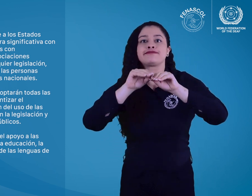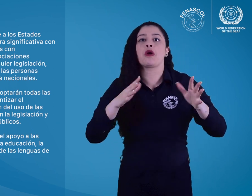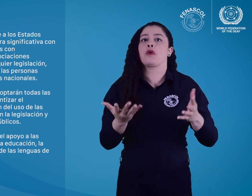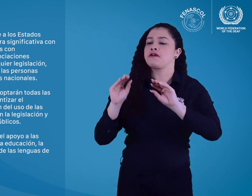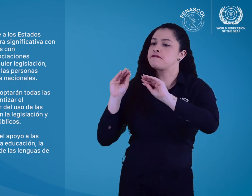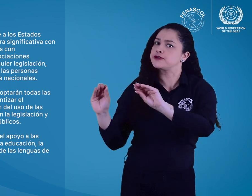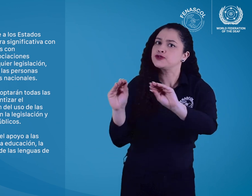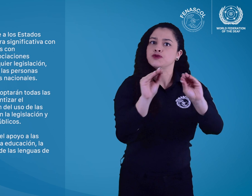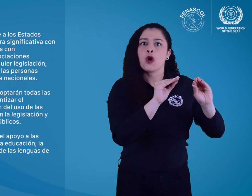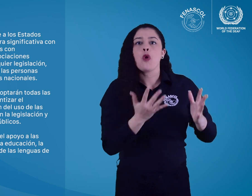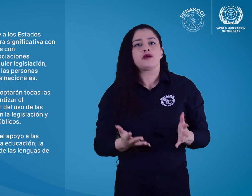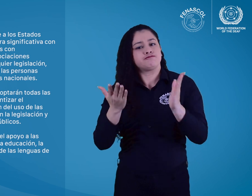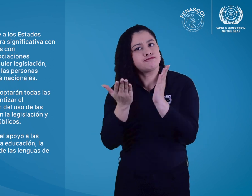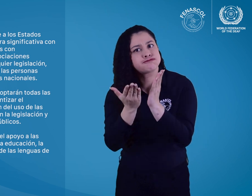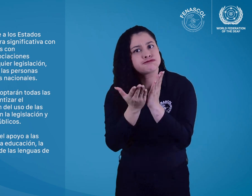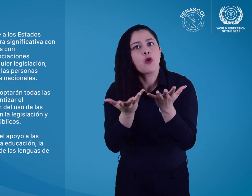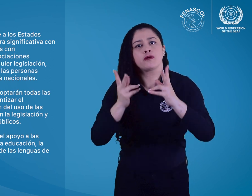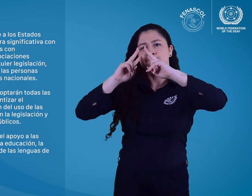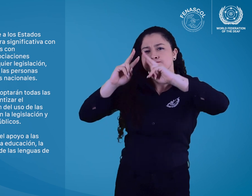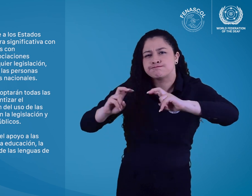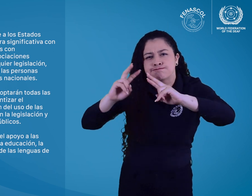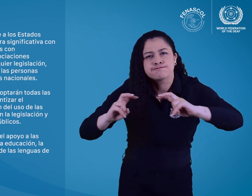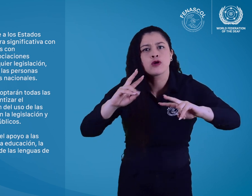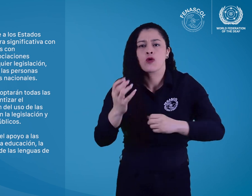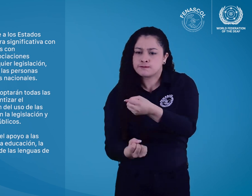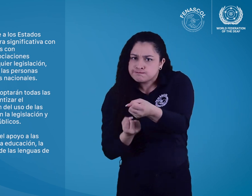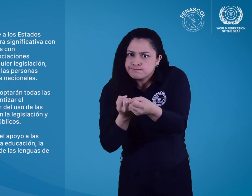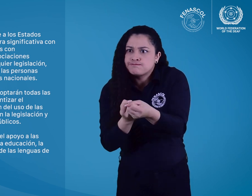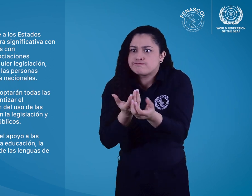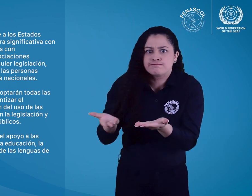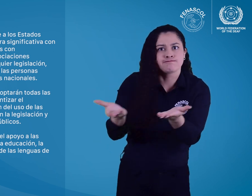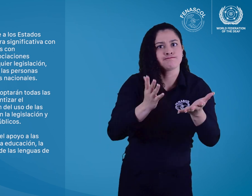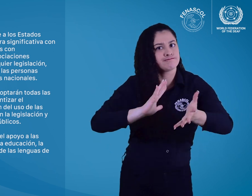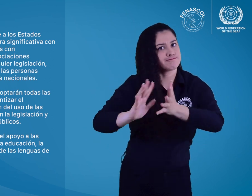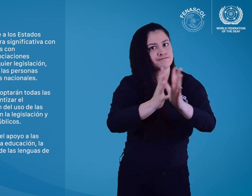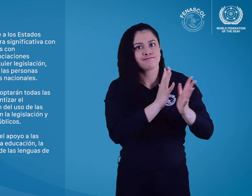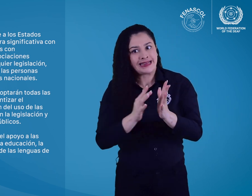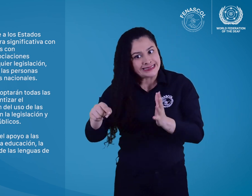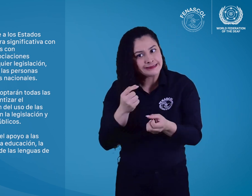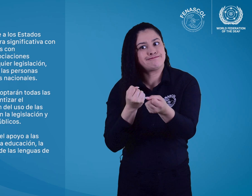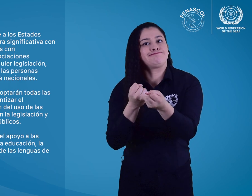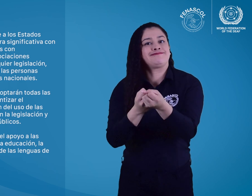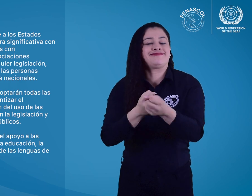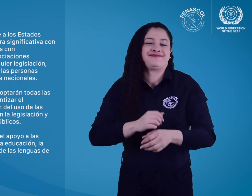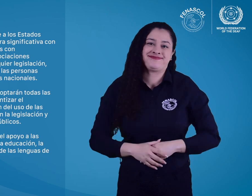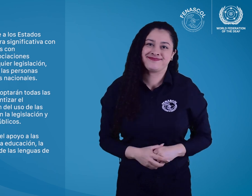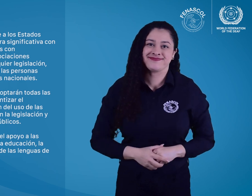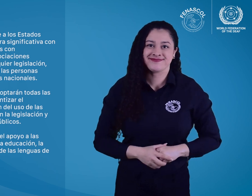formación y la educación, la investigación y el uso general de las lenguas de señas nacionales.